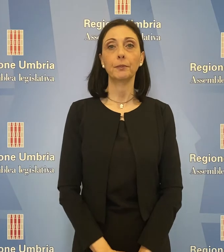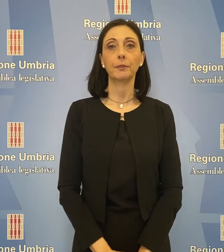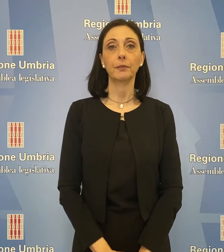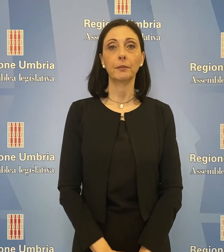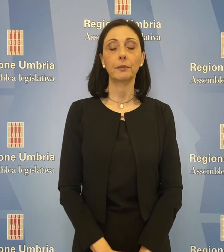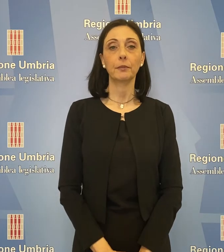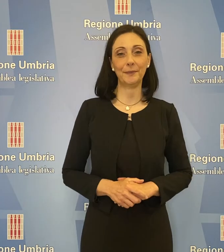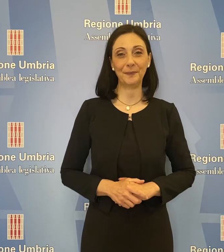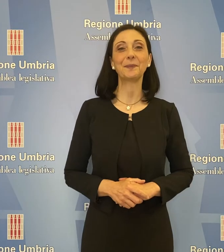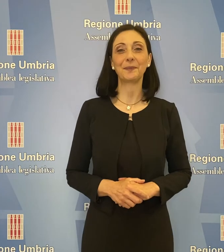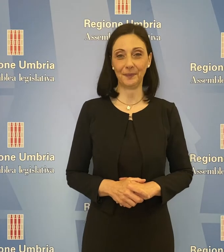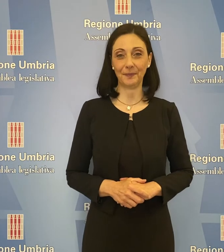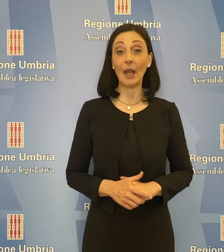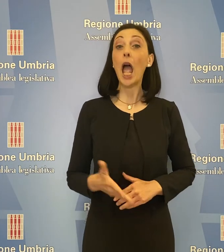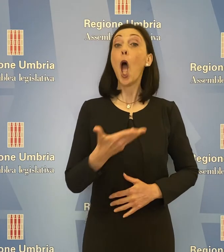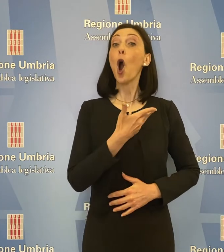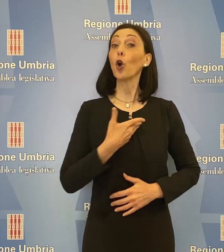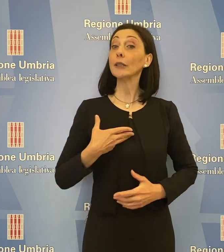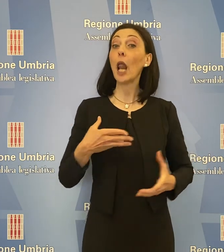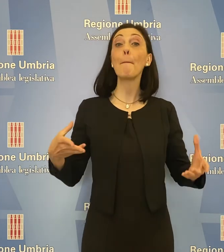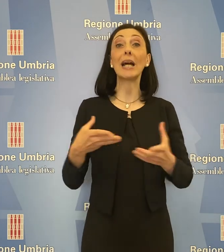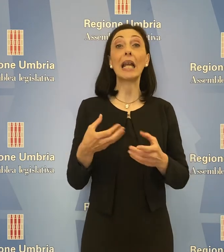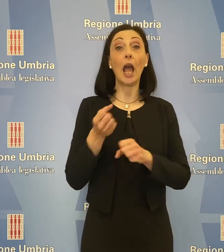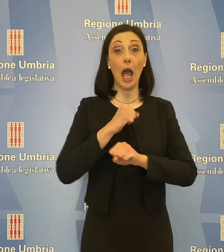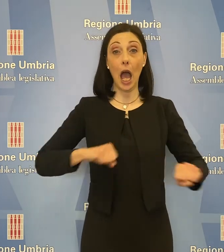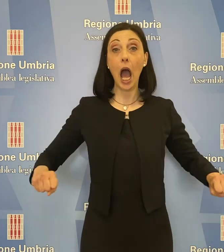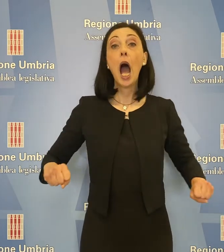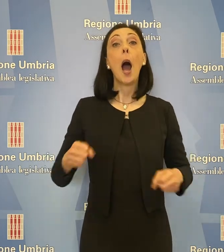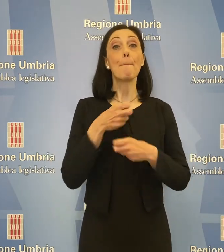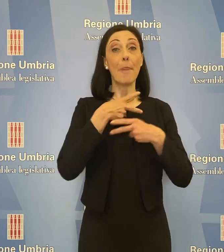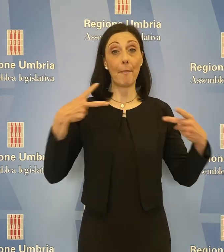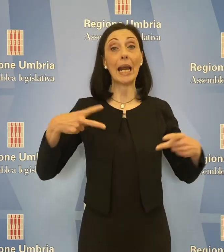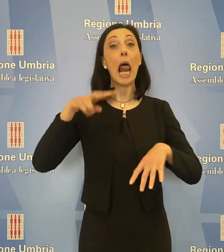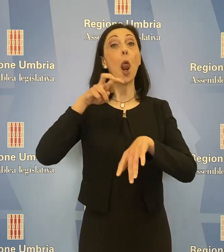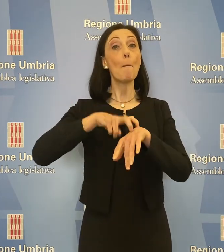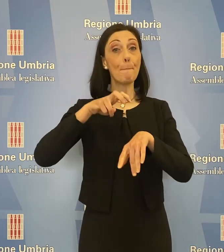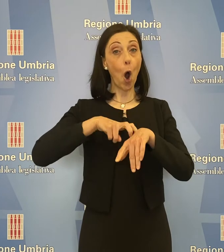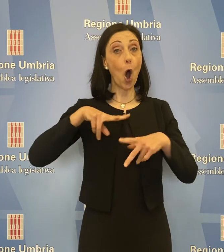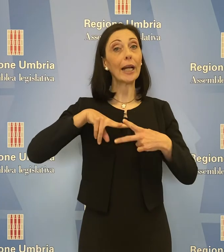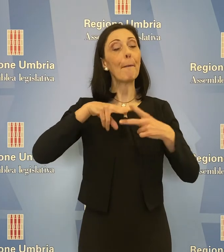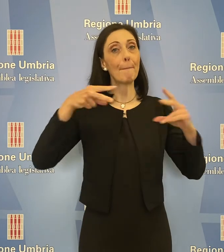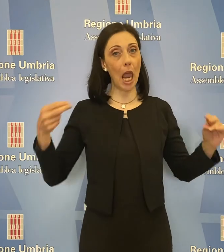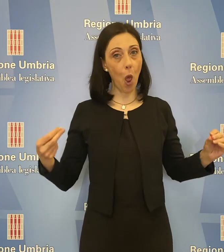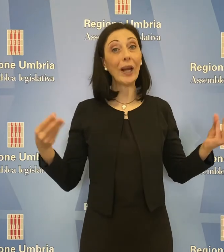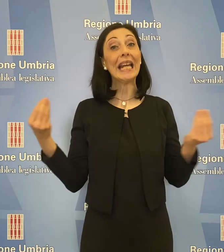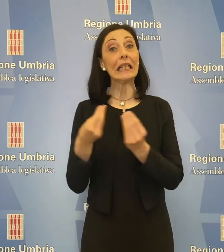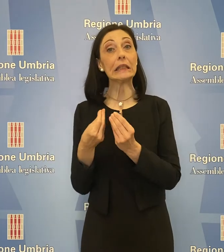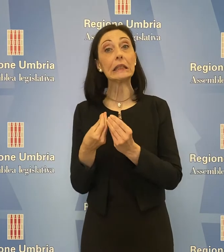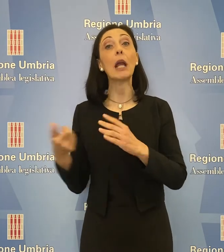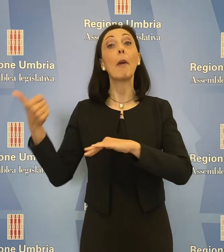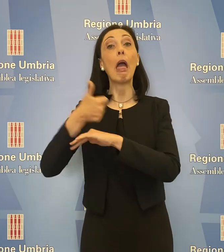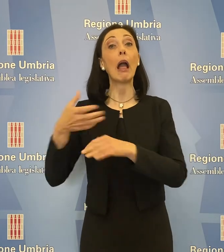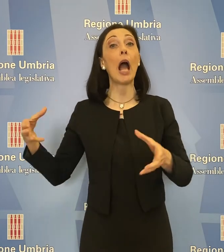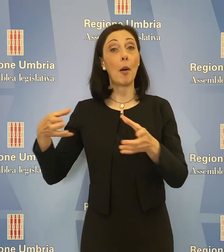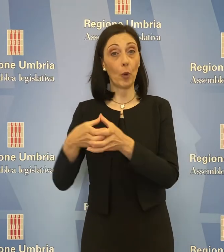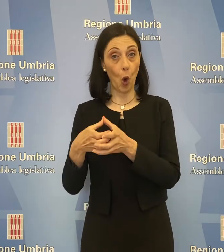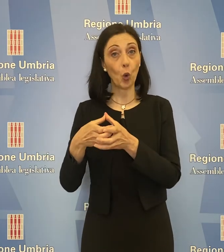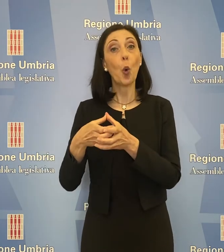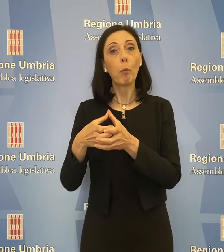spacciata. I consiglieri del Partito Democratico, Paparelli, Bori e Meloni, insieme al capogruppo del Movimento 5 Stelle De Luca,